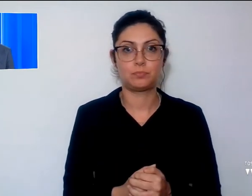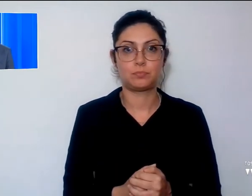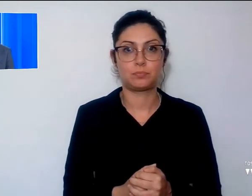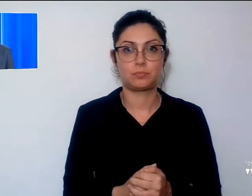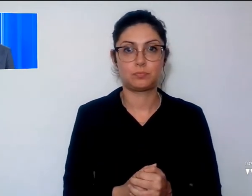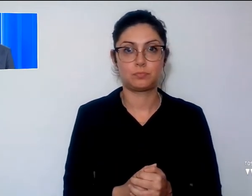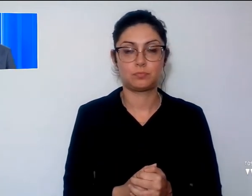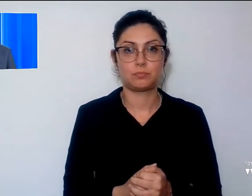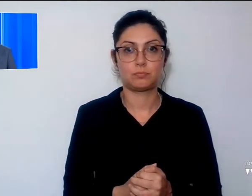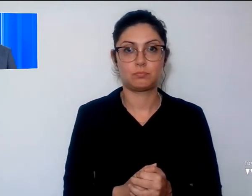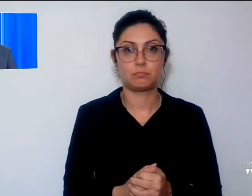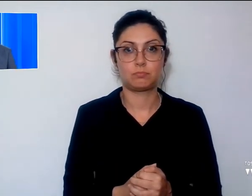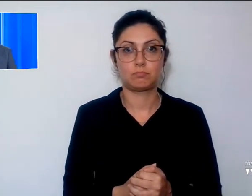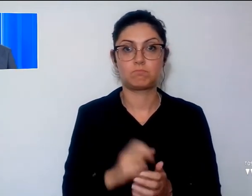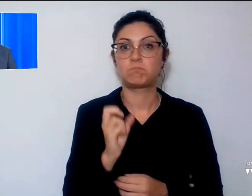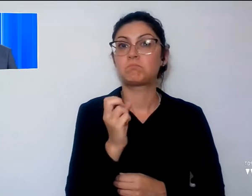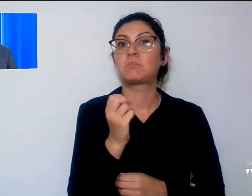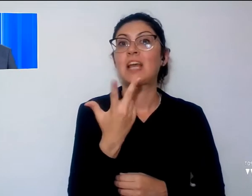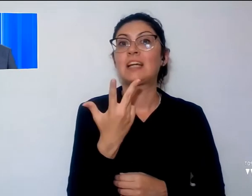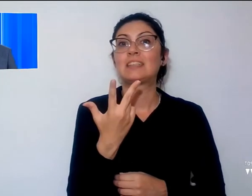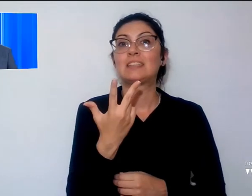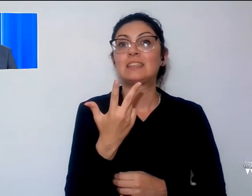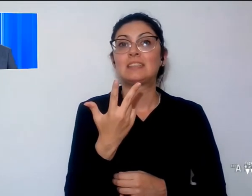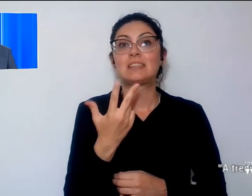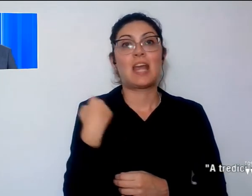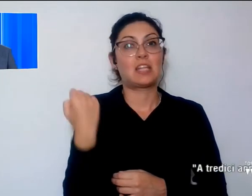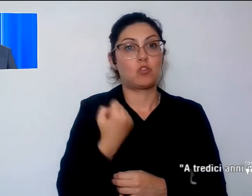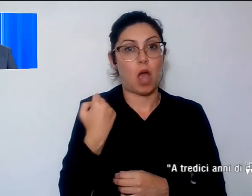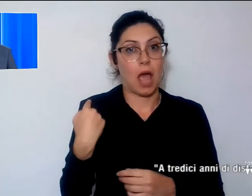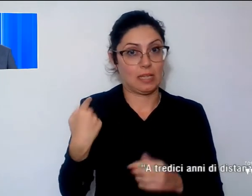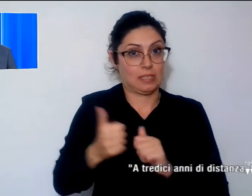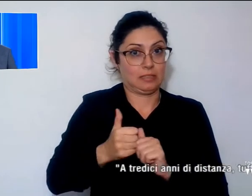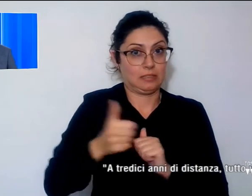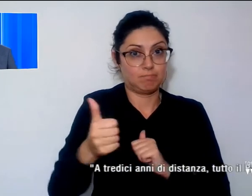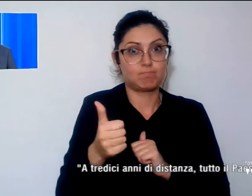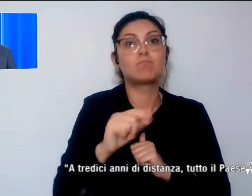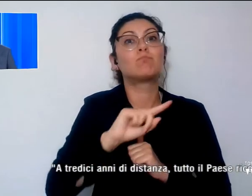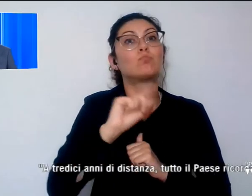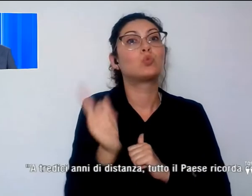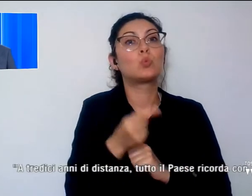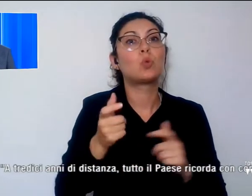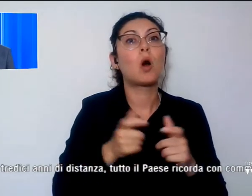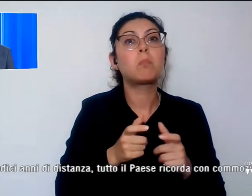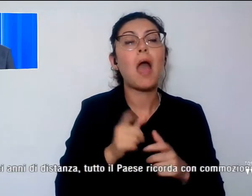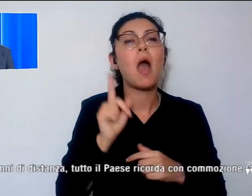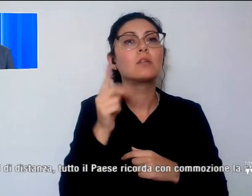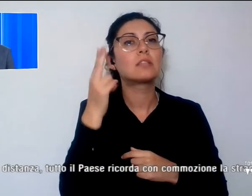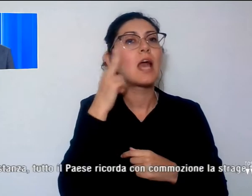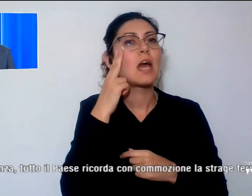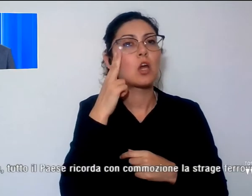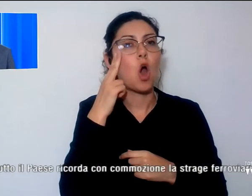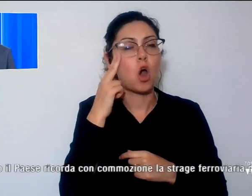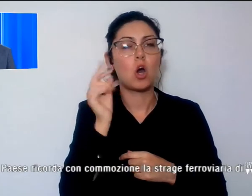E a 13 anni di distanza, tutto il Paese ricorda con commozione la strage di Viareggio,